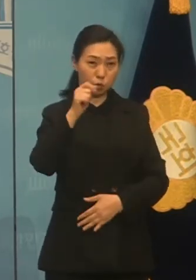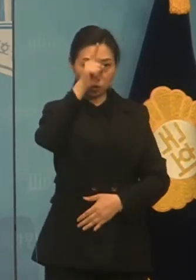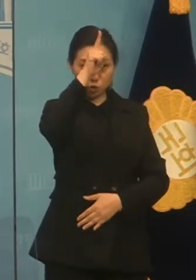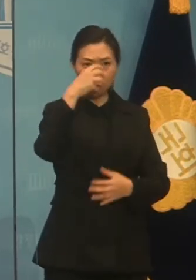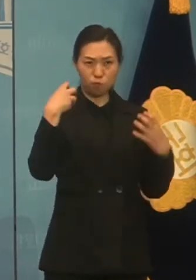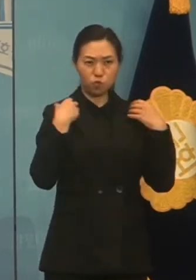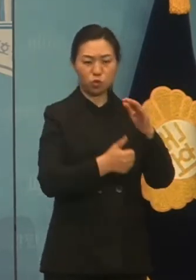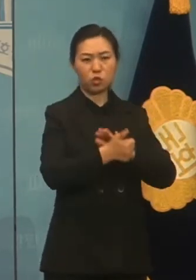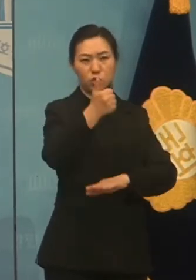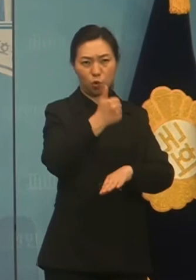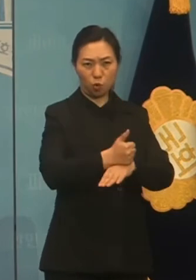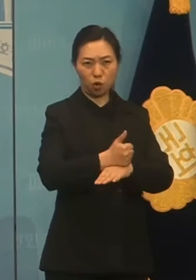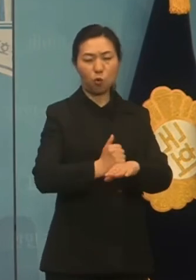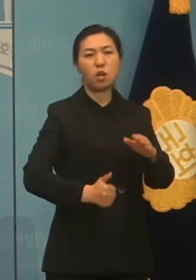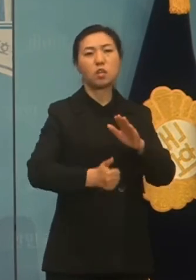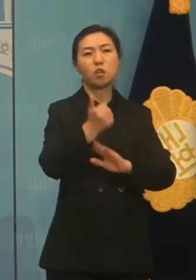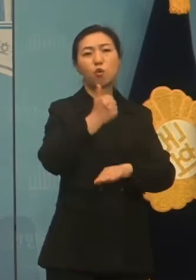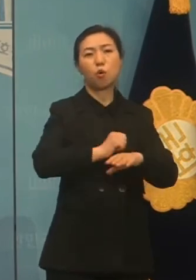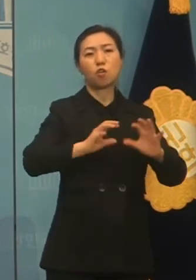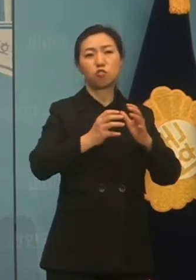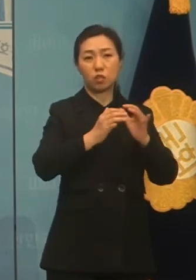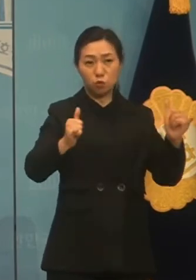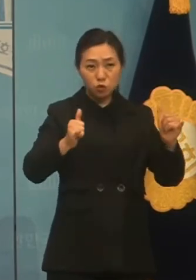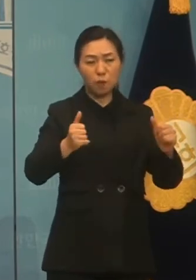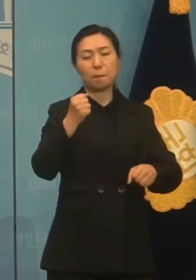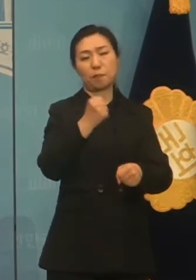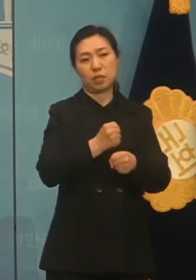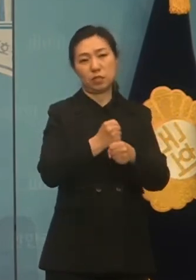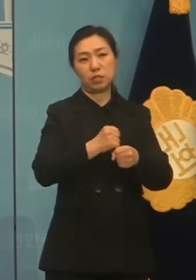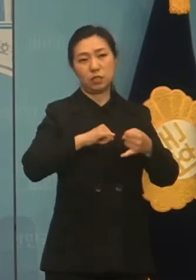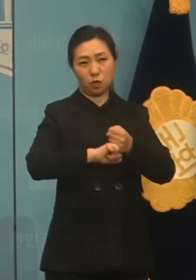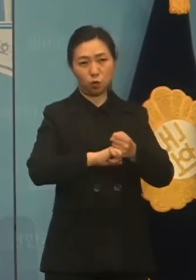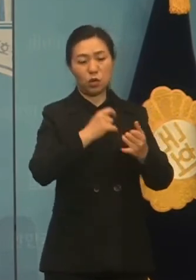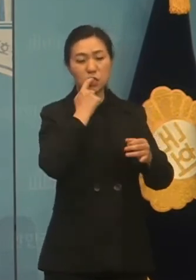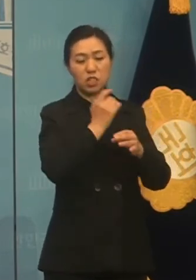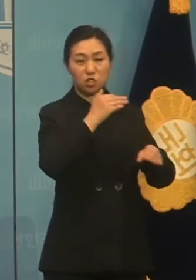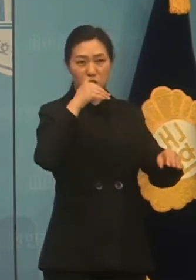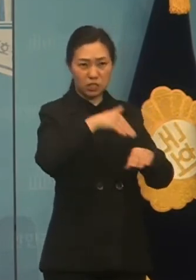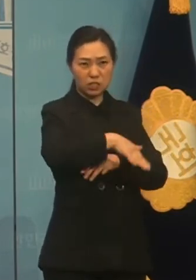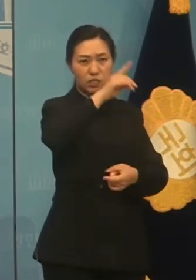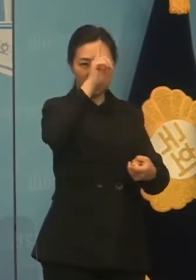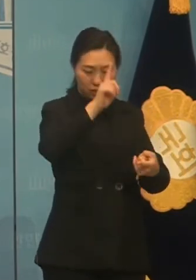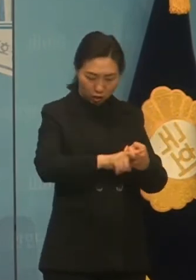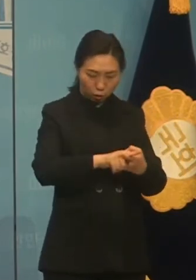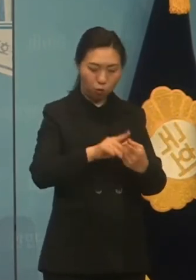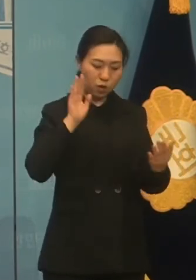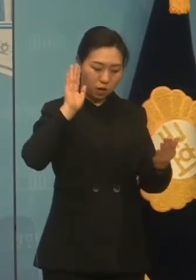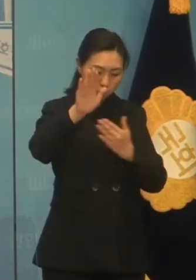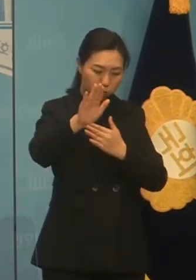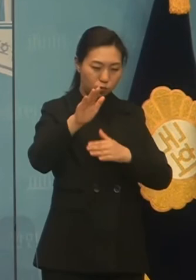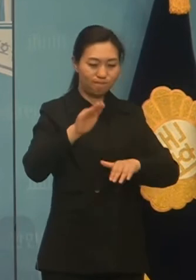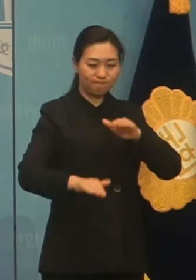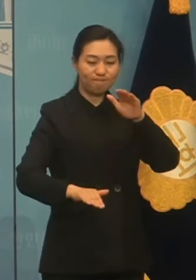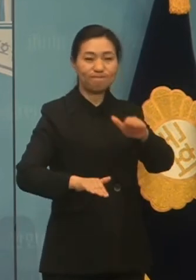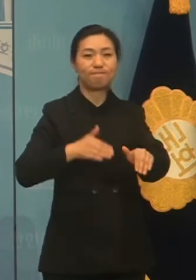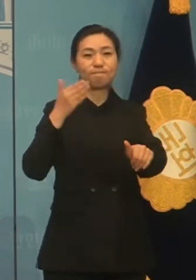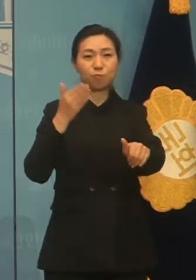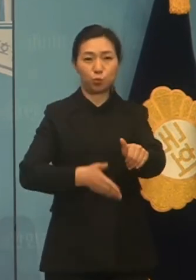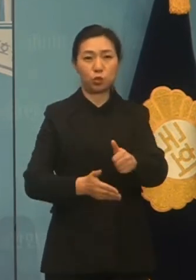국민들을 모시겠습니다. 국민만 바라보고 민주당 밖에 두벅두벅 걸어 나갑시다. 우리 모두